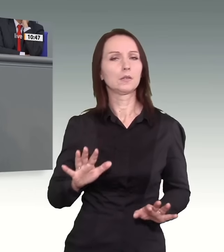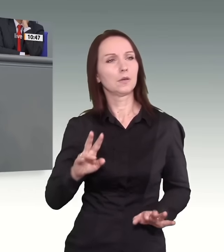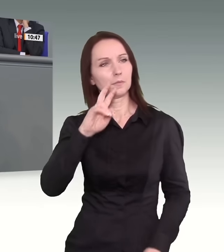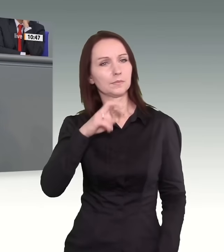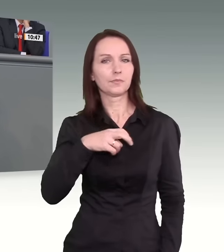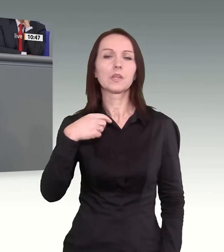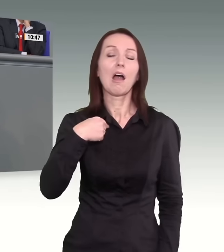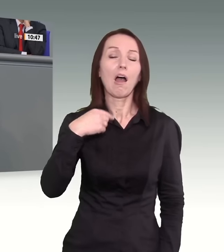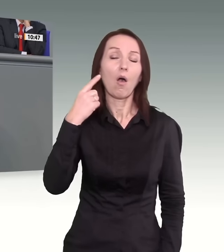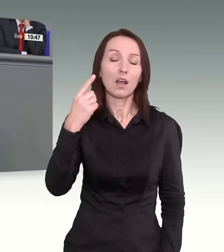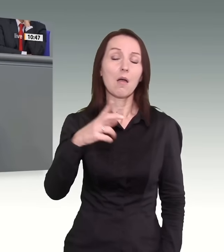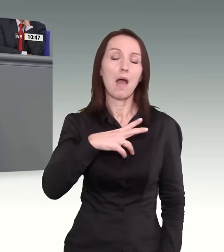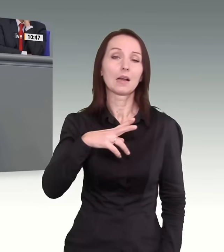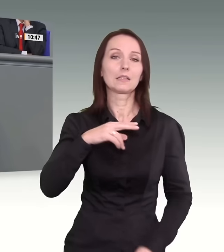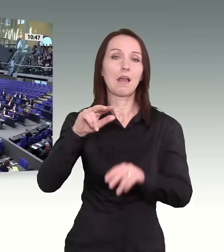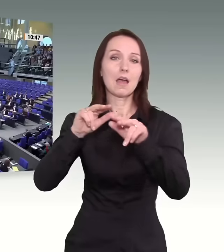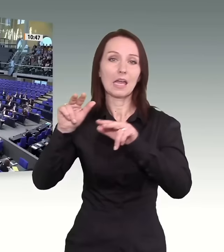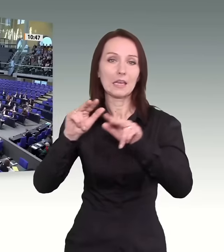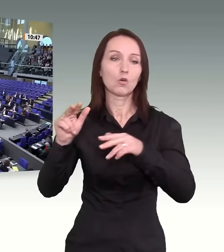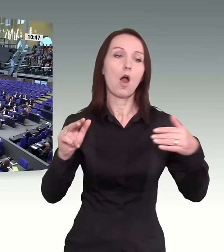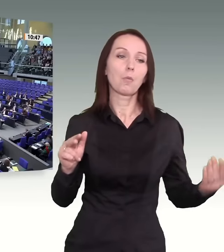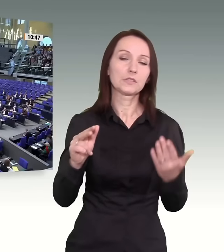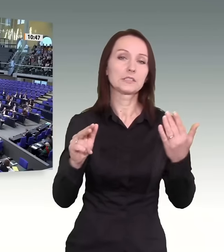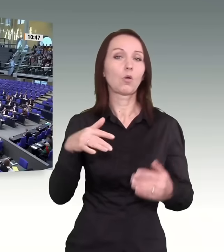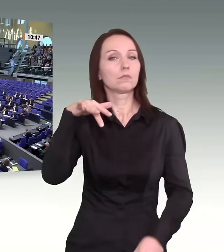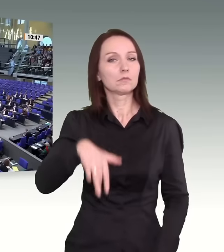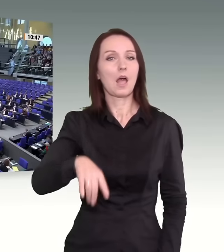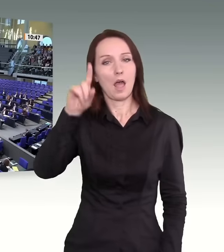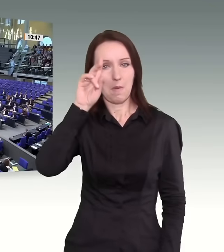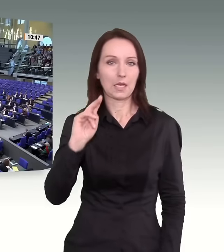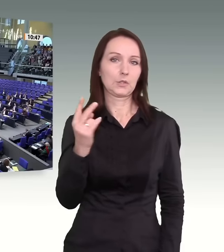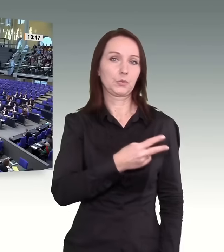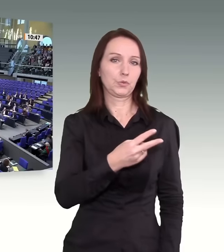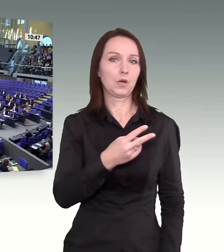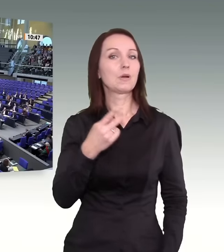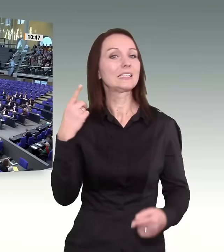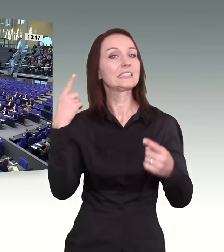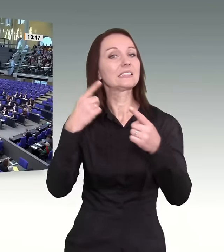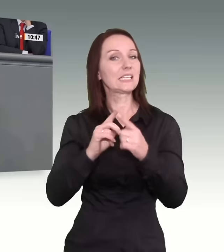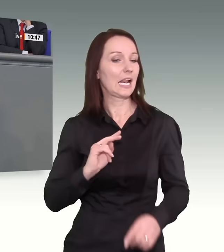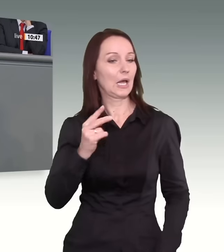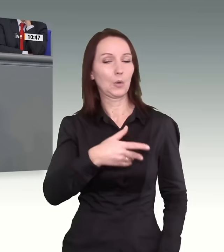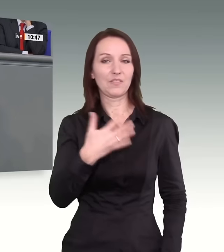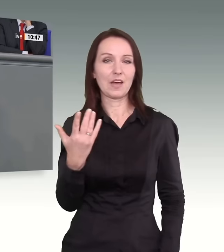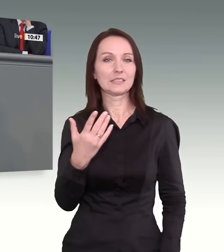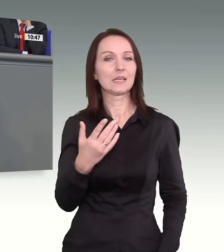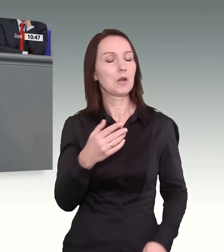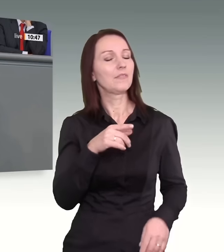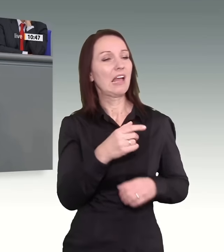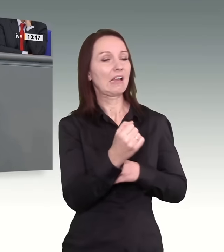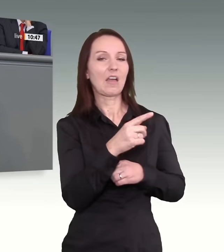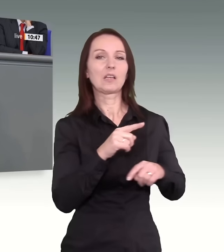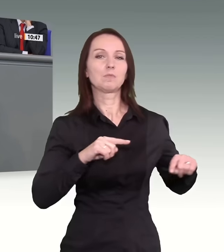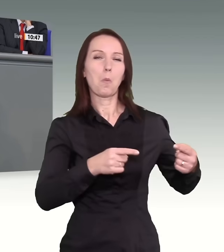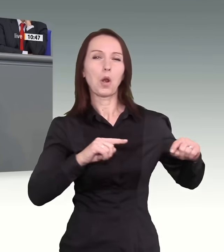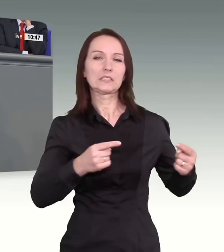von Regierung und Opposition, dass ein gemeinsames Ziel da ist, nämlich populistische Kräfte klein zu machen.